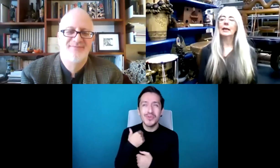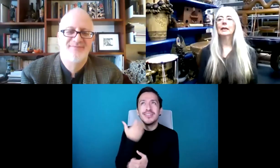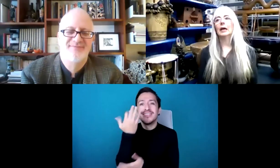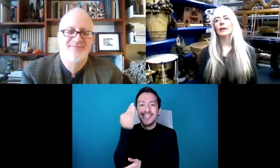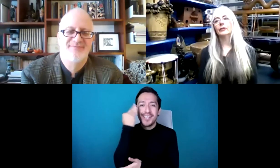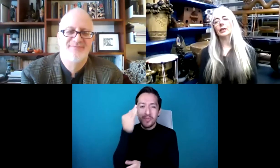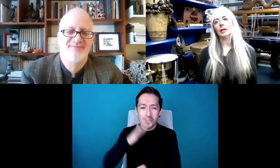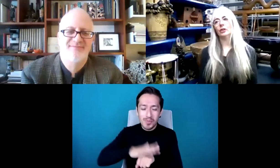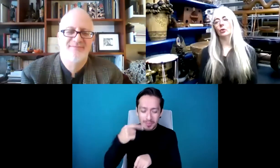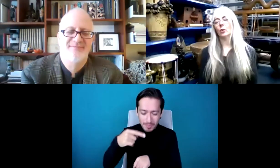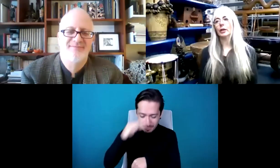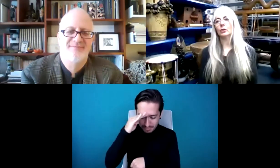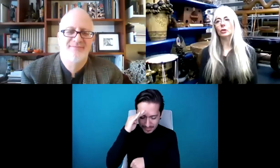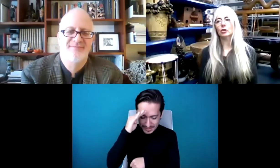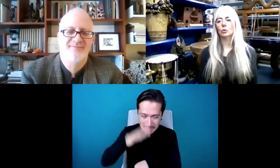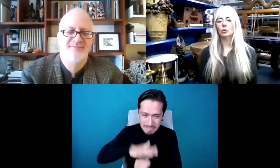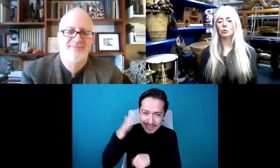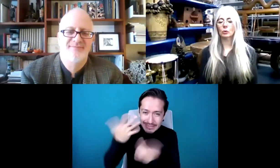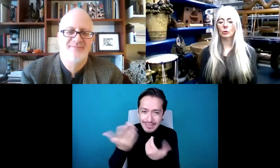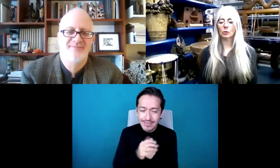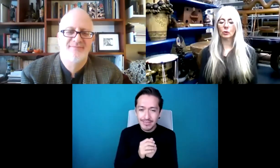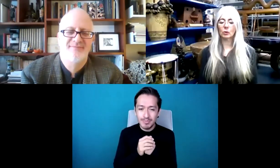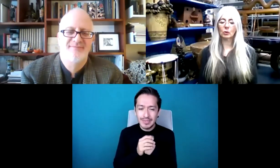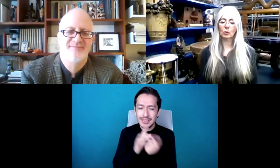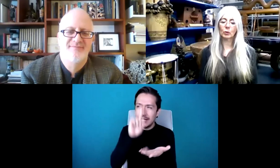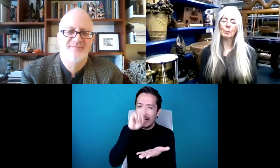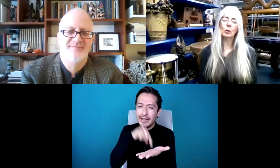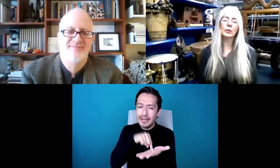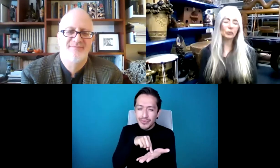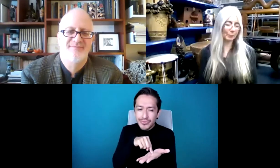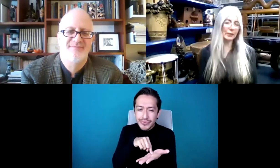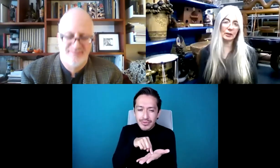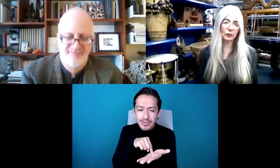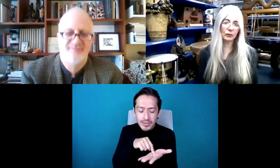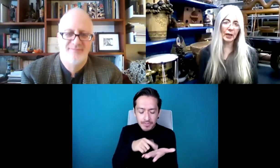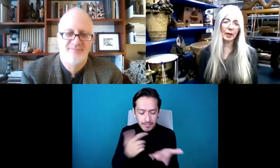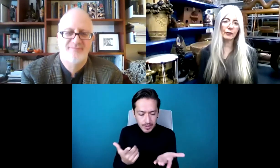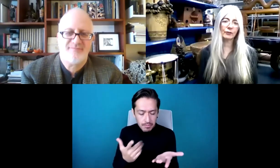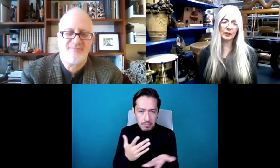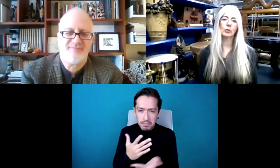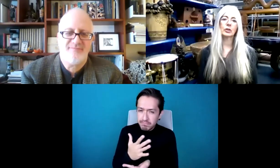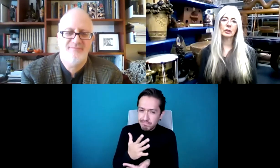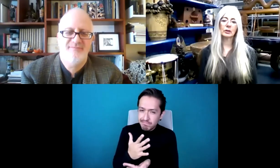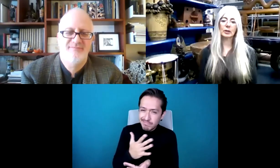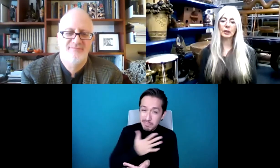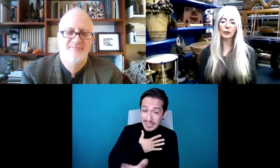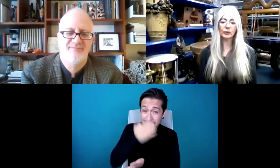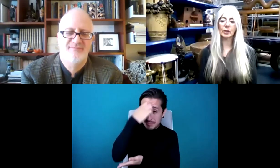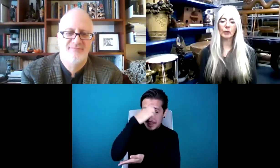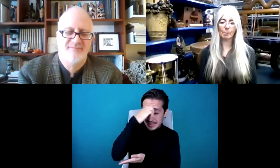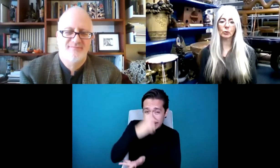reflexionarla. Creo que solo puedo hablar a